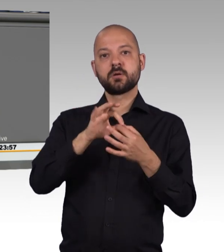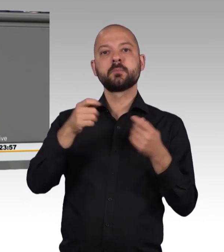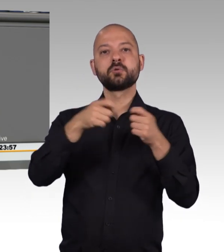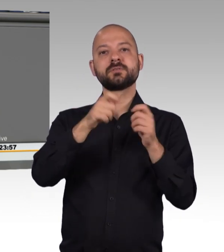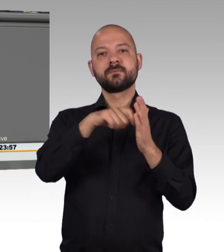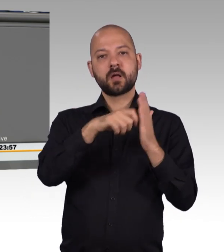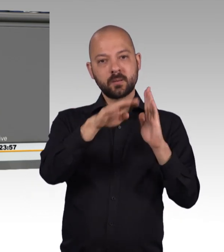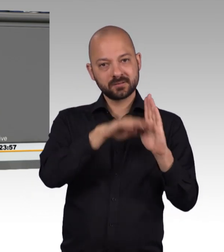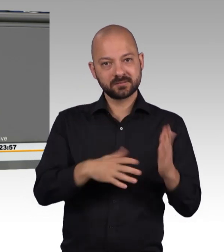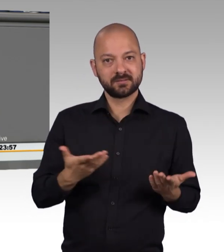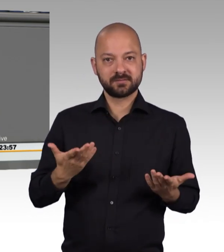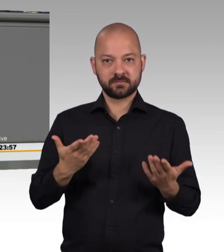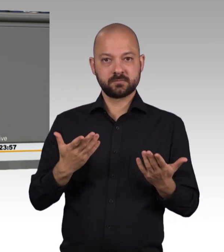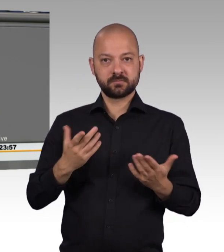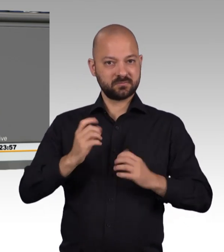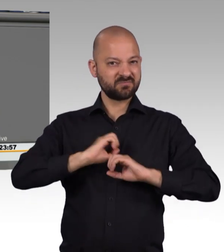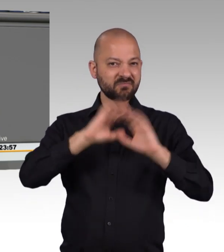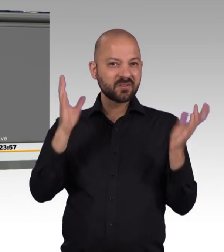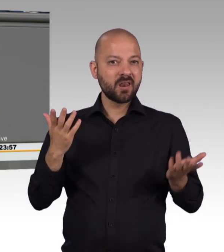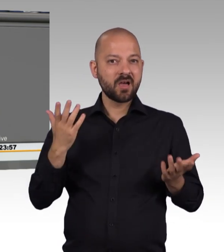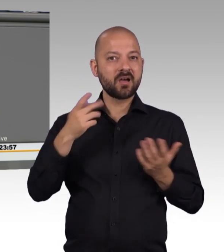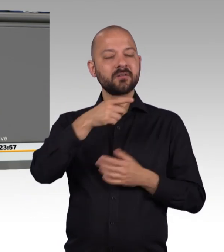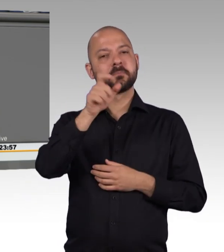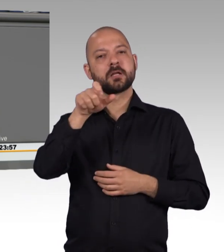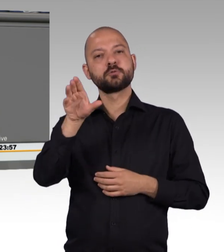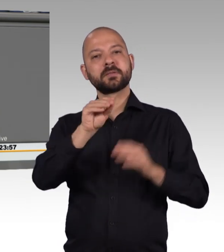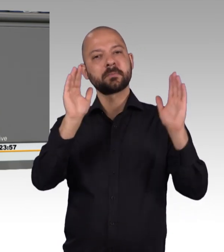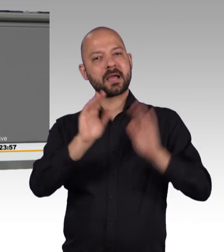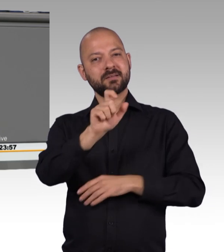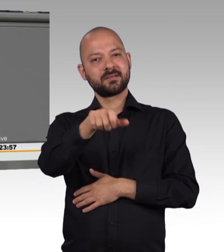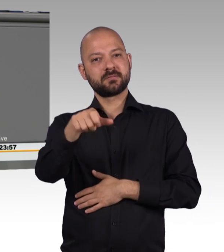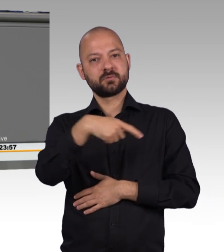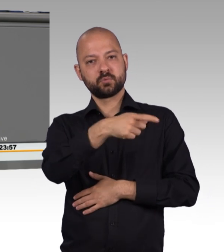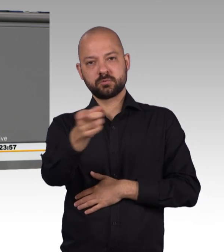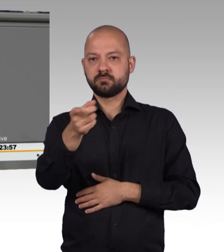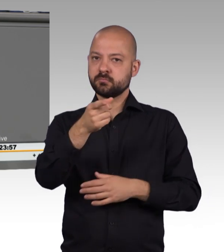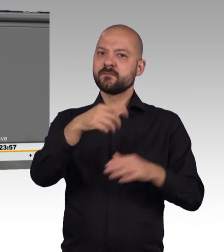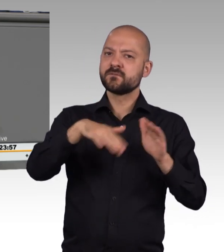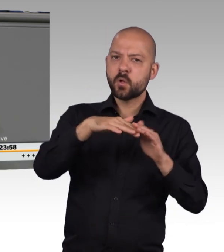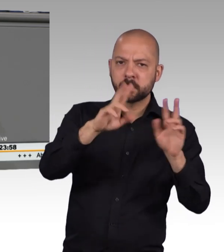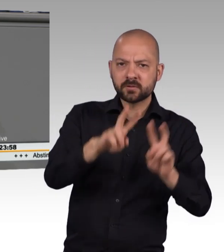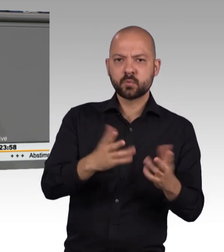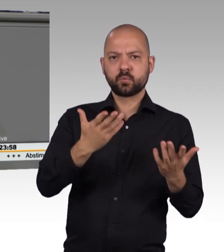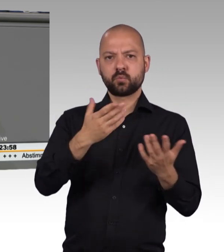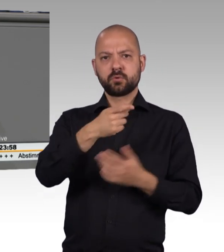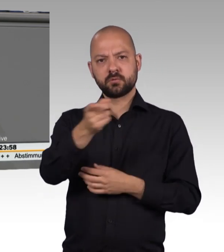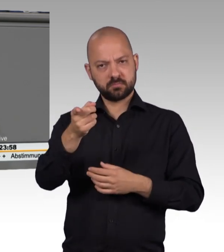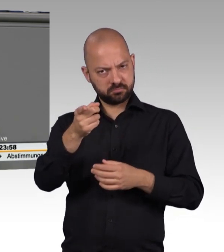klar ist, dass Menschen mit Beeinträchtigungen in Vollbetreuung und Menschen im Maßregelvollzug wählen dürfen. Das hat nichts mit Ihnen beiden zu tun,